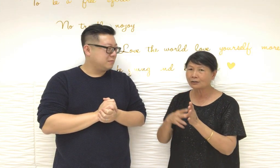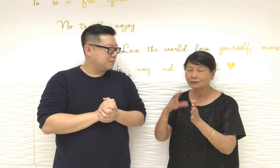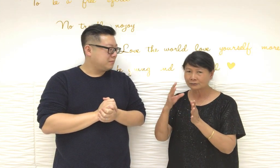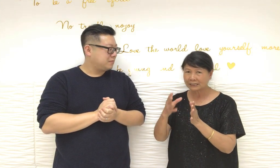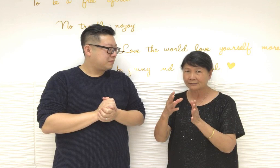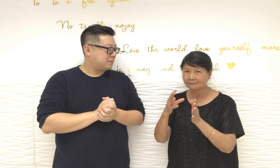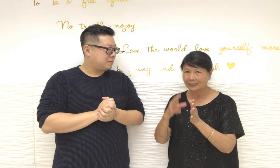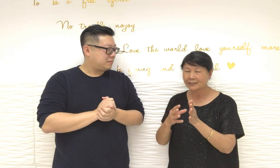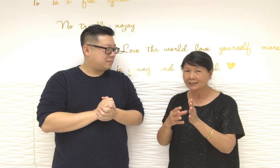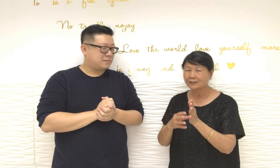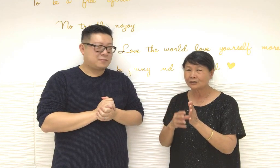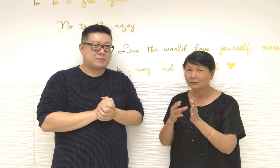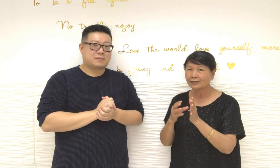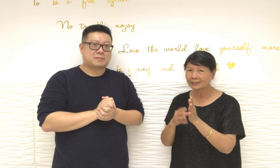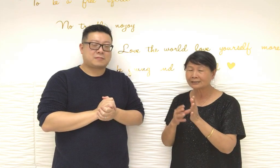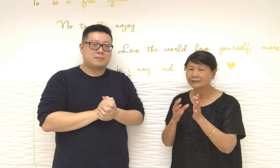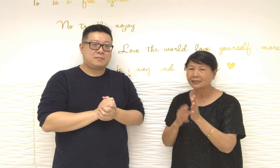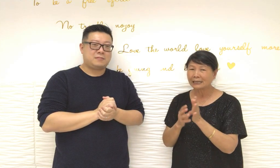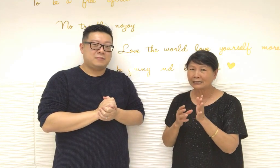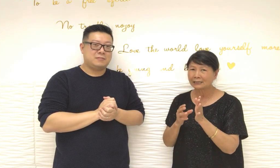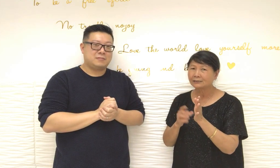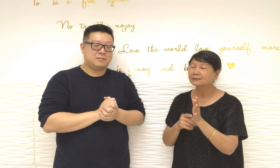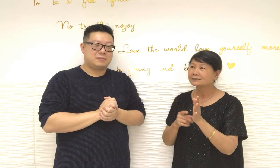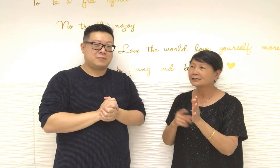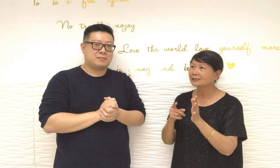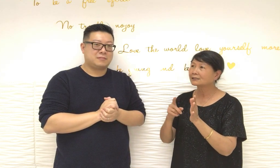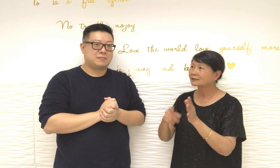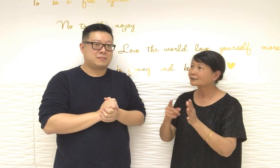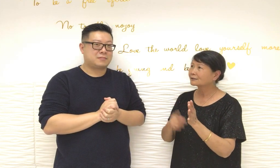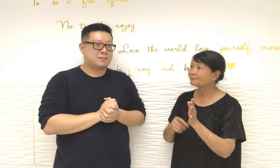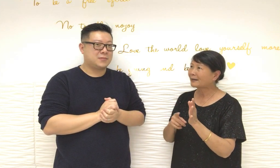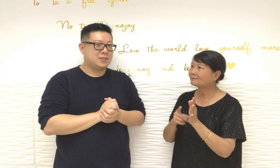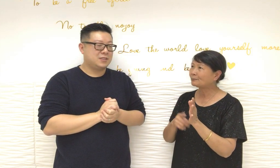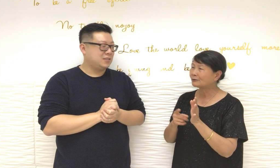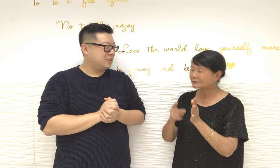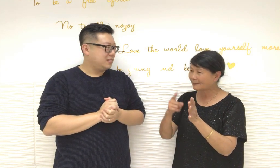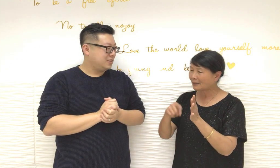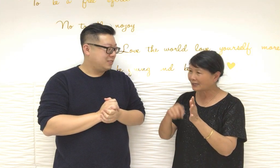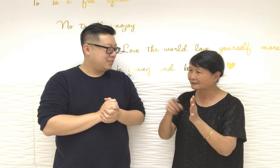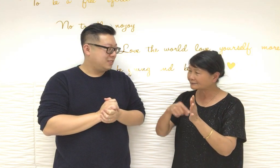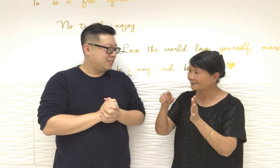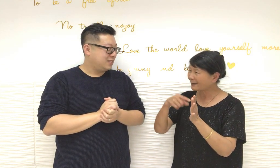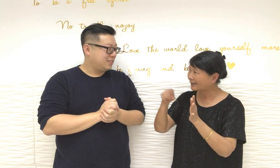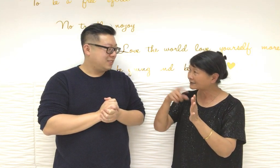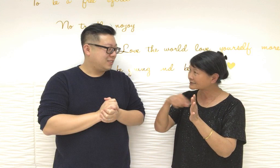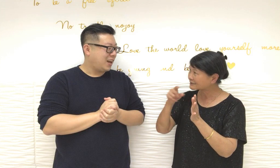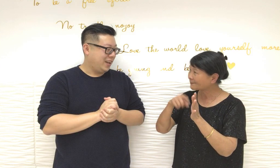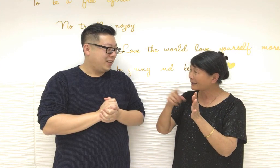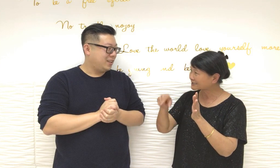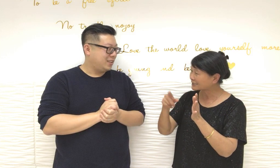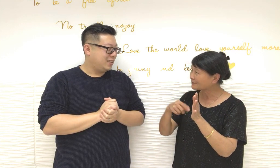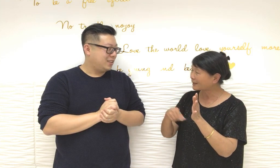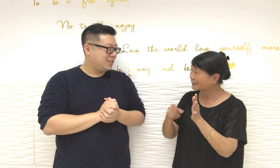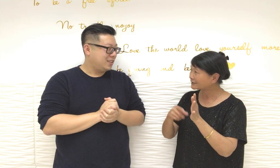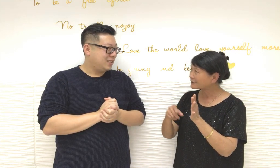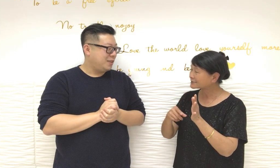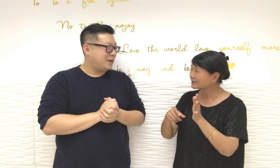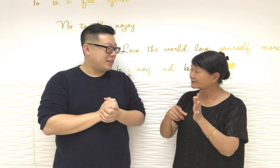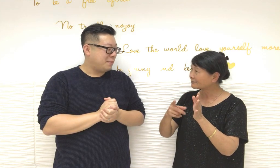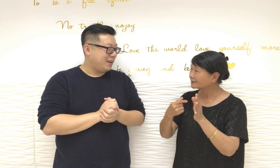年尾我是就是一百一百一百成一百一百成一百